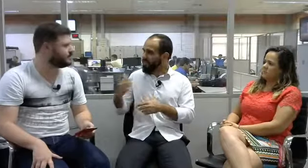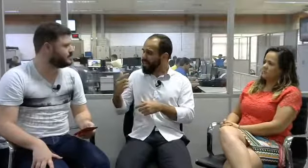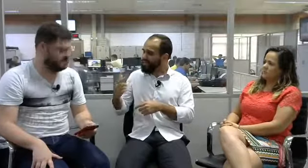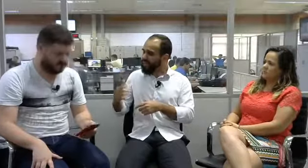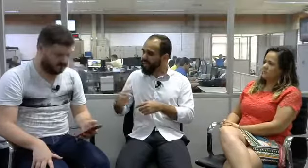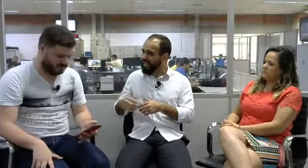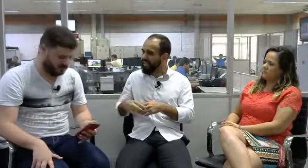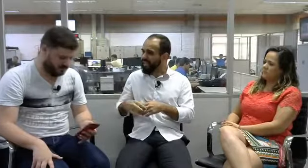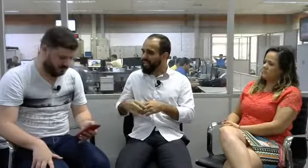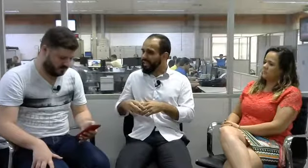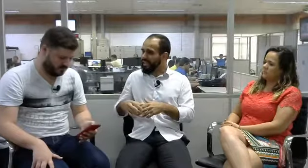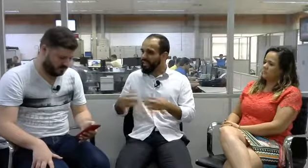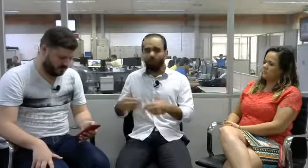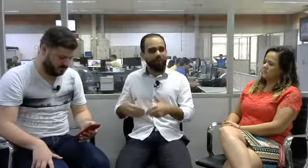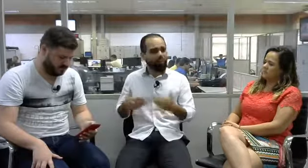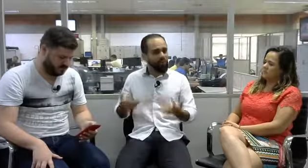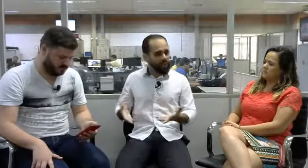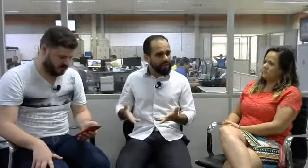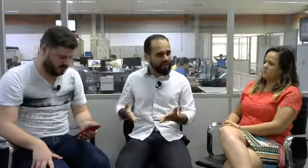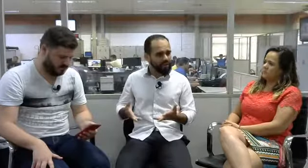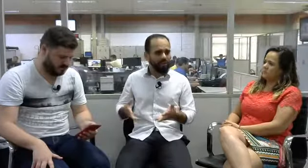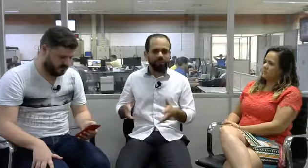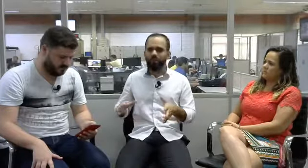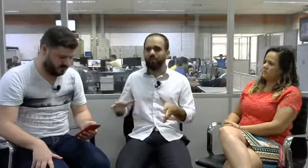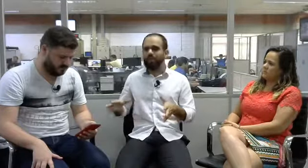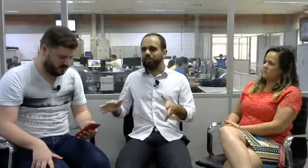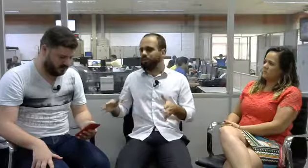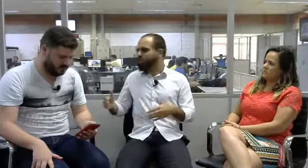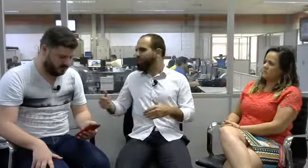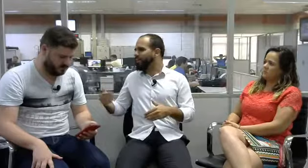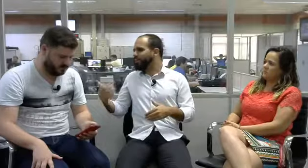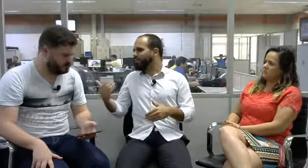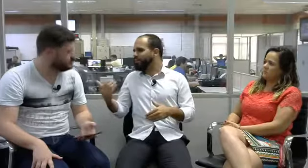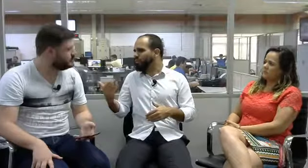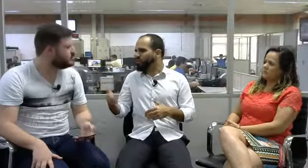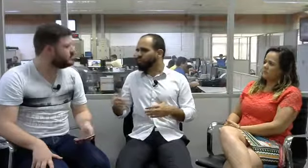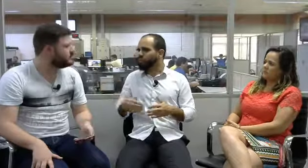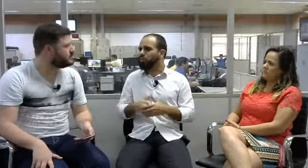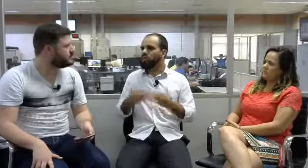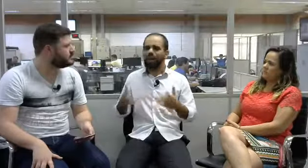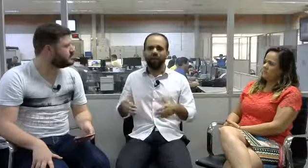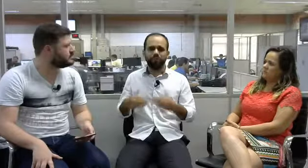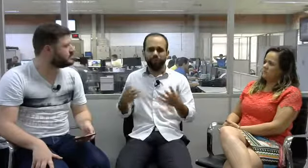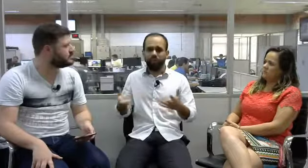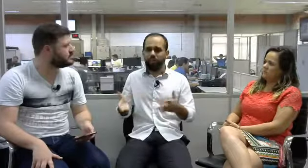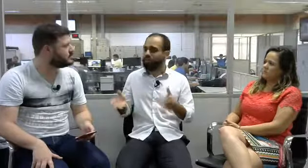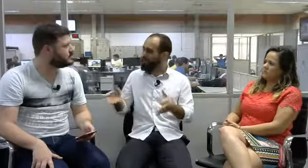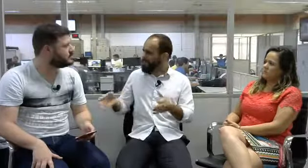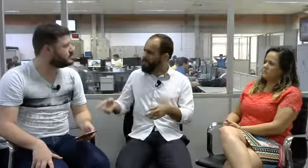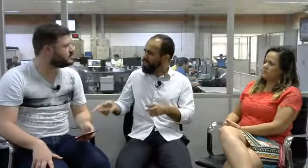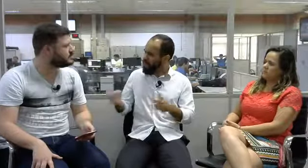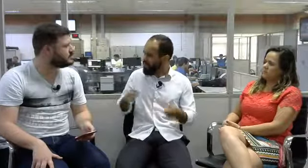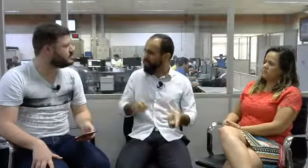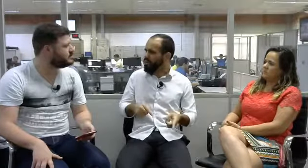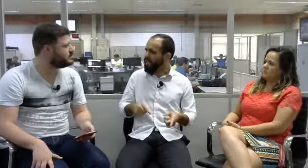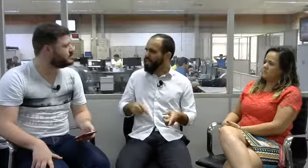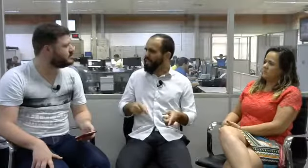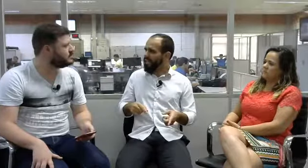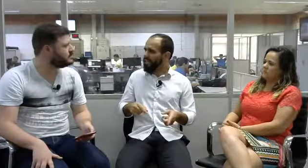mas que desenvolveram boa oralização. Então, se o sujeito, por exemplo, ficou surdo com 4 ou 5 anos, ou mesmo se ele ouviu nessa